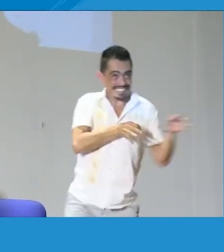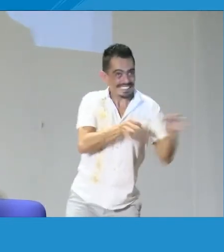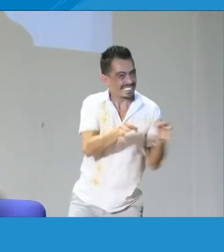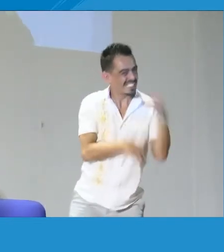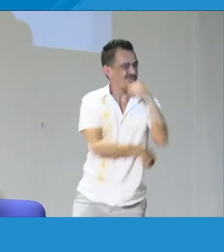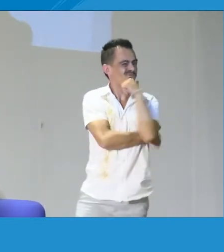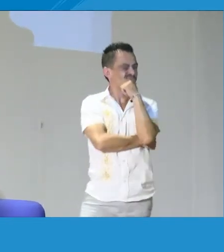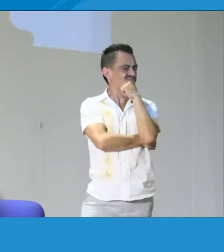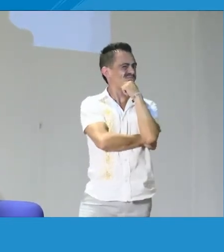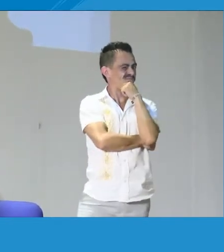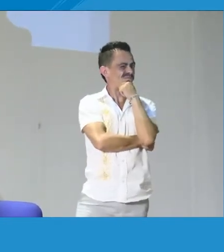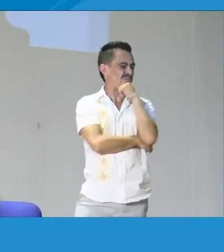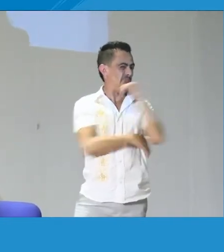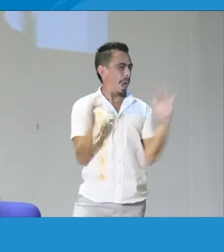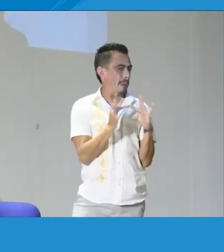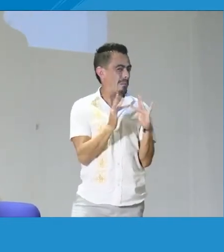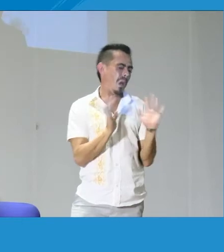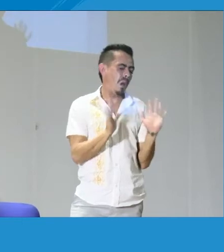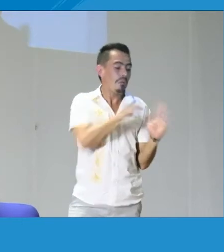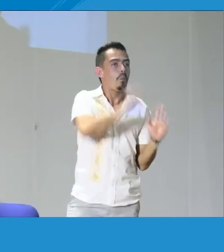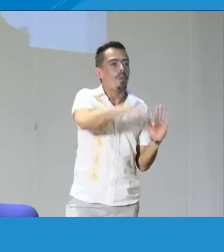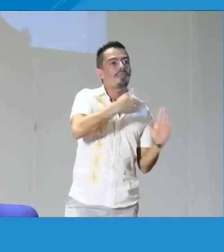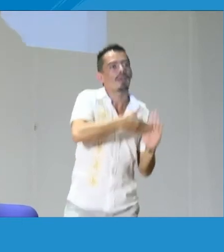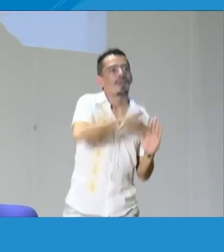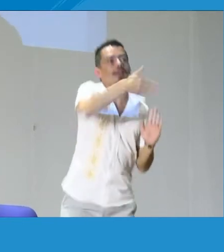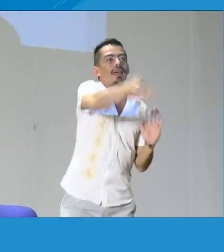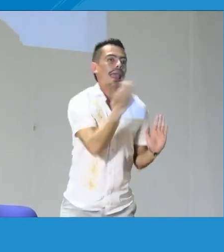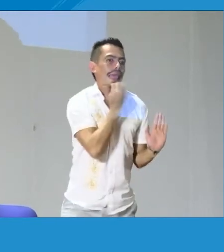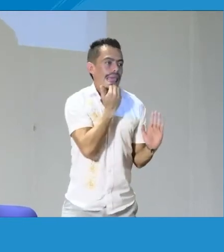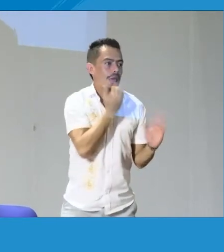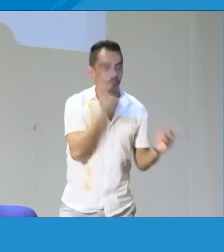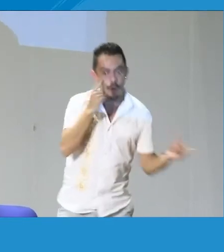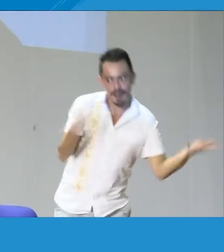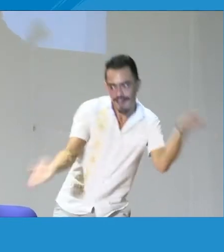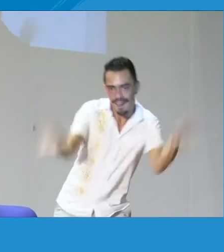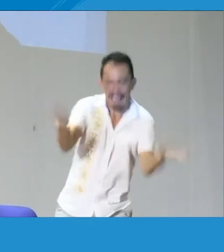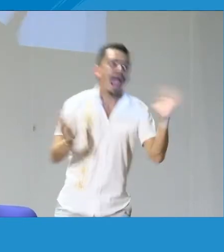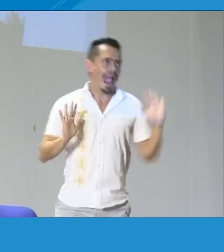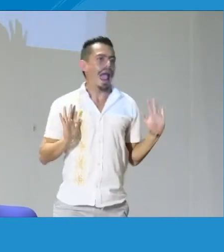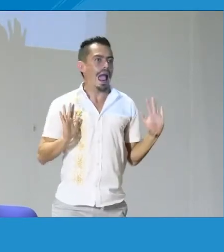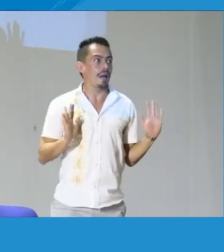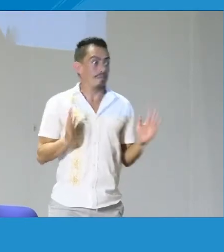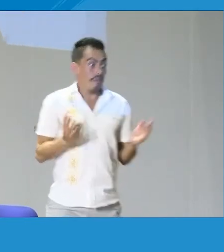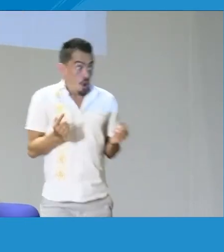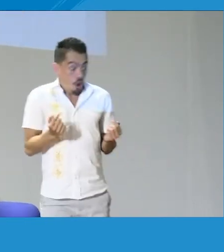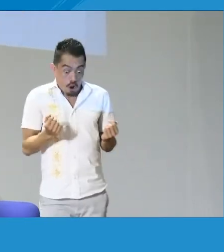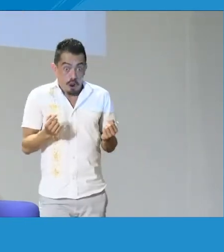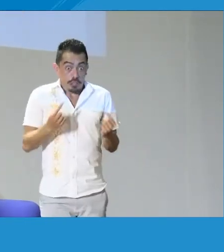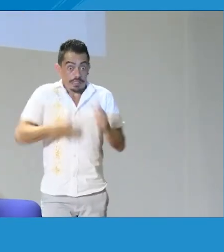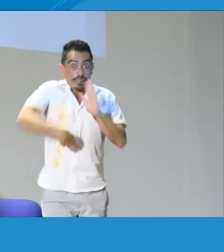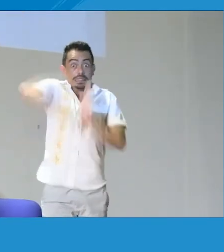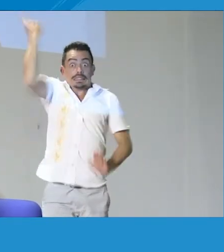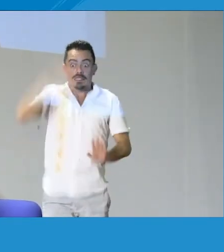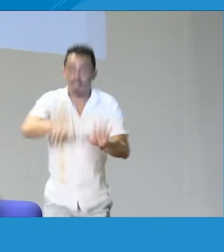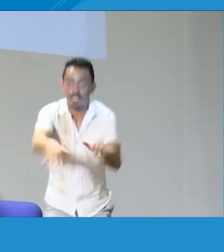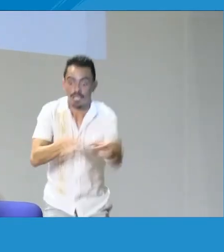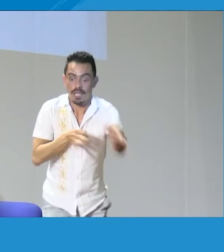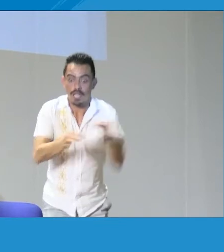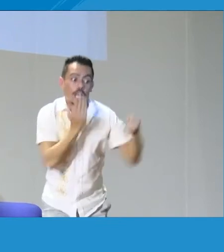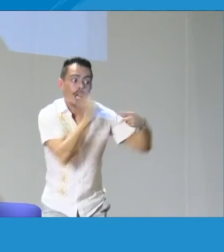yo como igual que todos los demás, tengo la misma ropa, estoy en el mismo lugar. Entonces, ahí uno tendría que preguntarse qué estamos enseñando en términos de si es